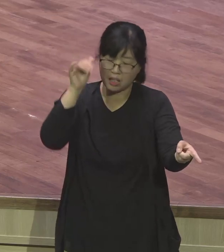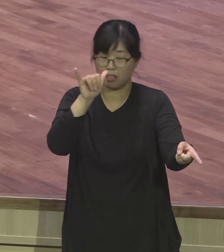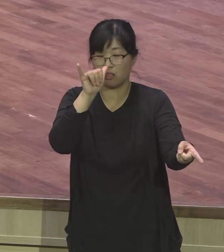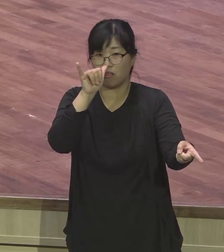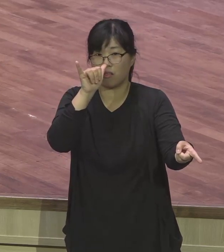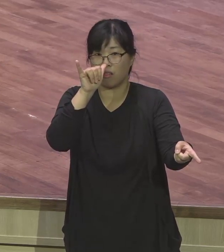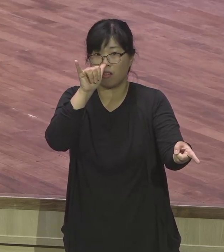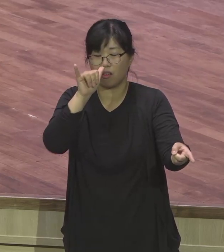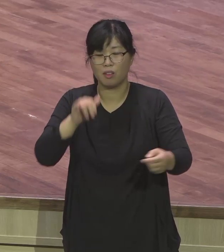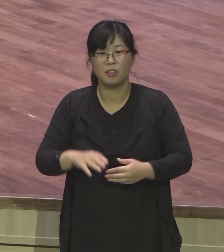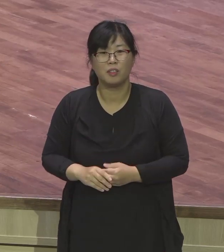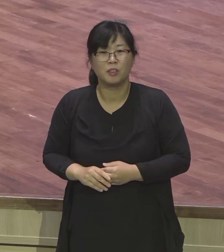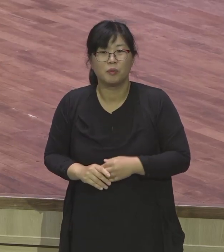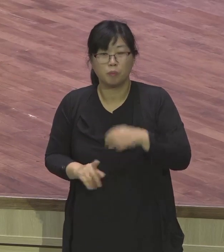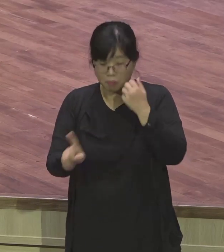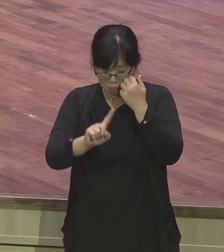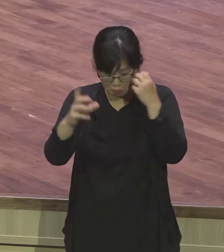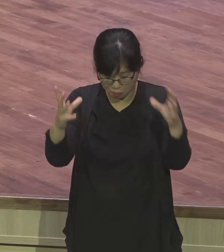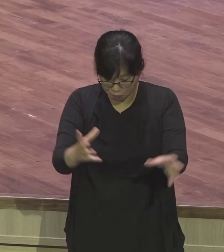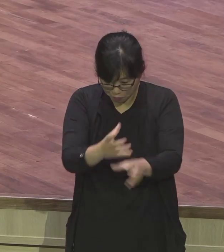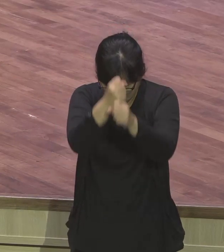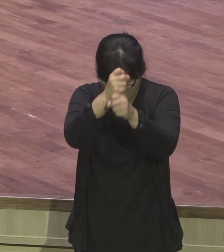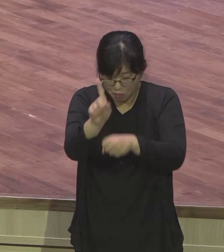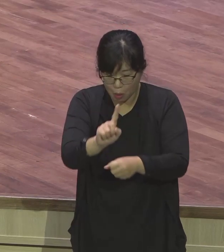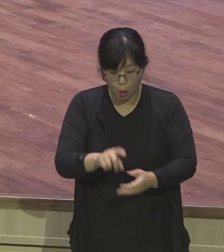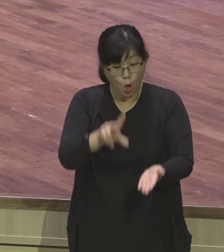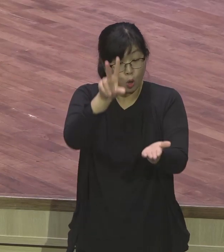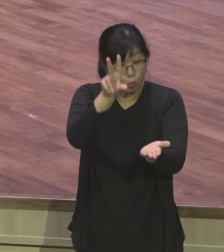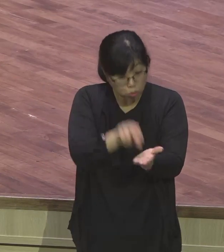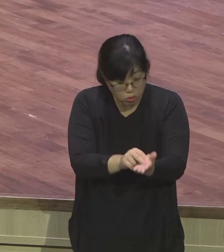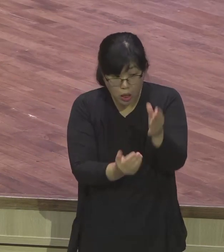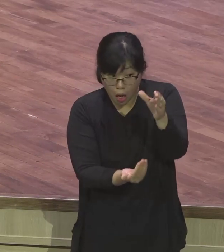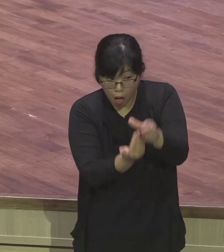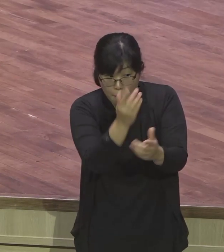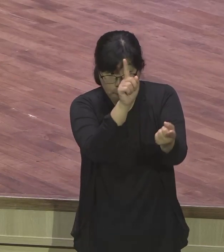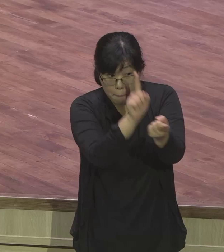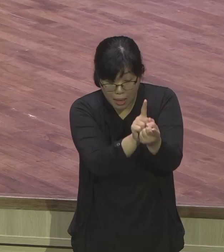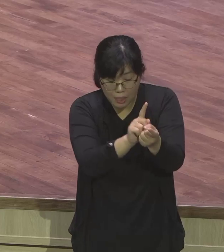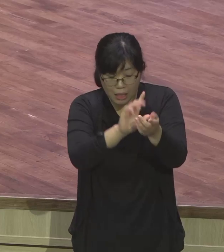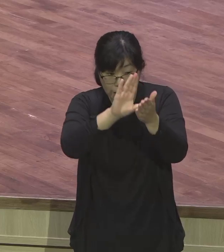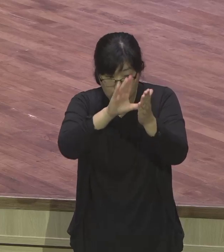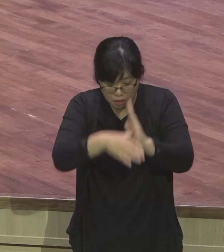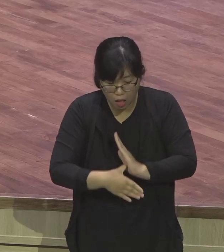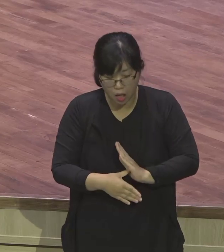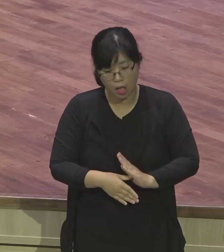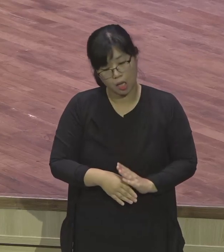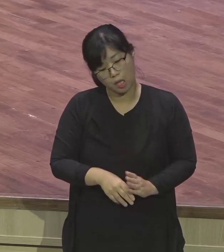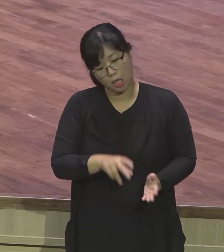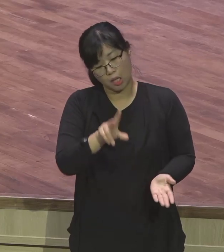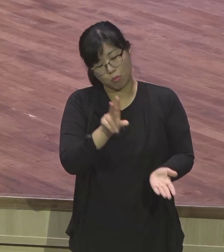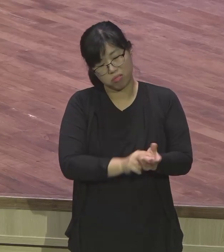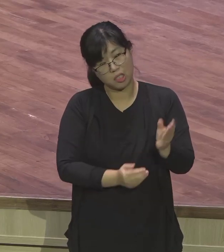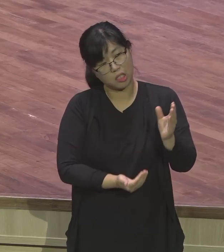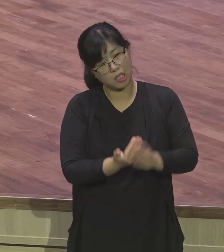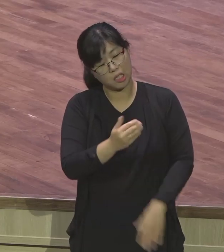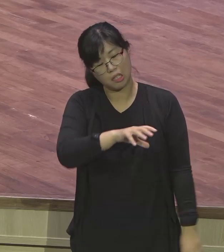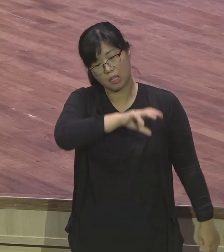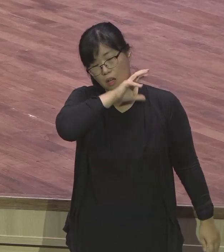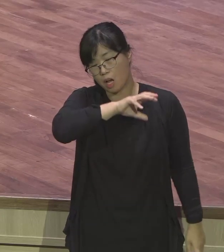무슨 말입니까 문제사건 속에 불평하고 엄마하고 염령하는 사람은